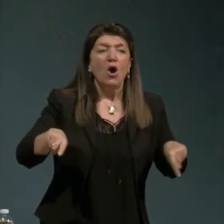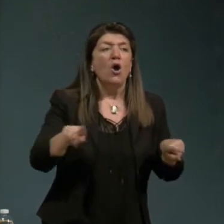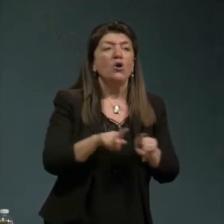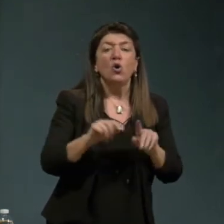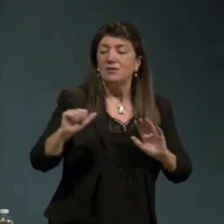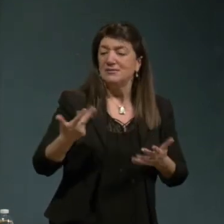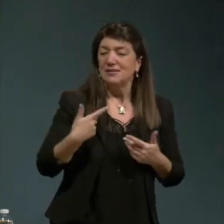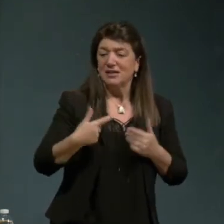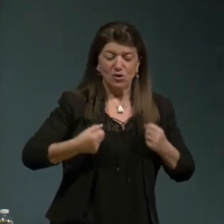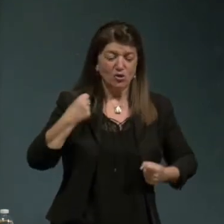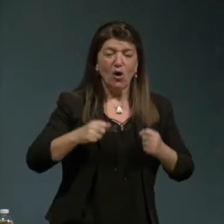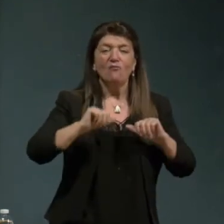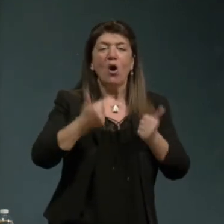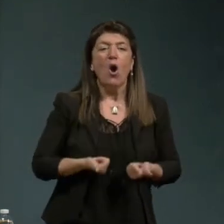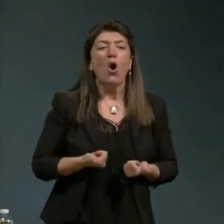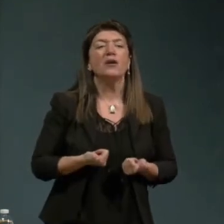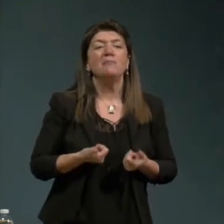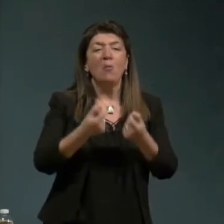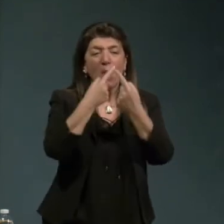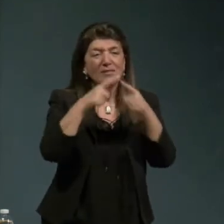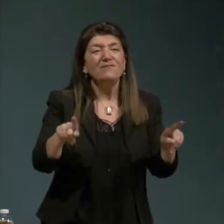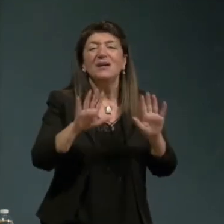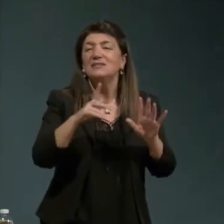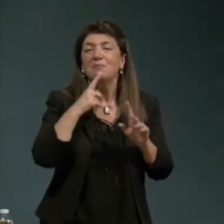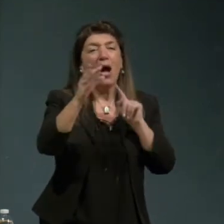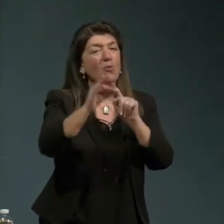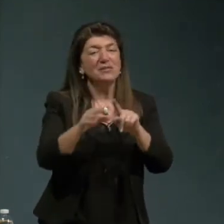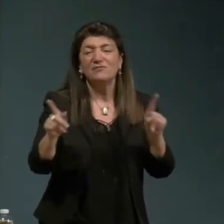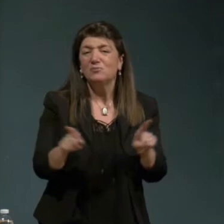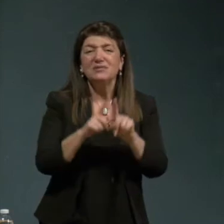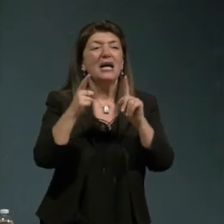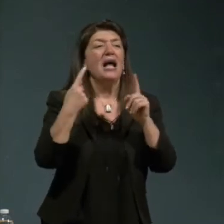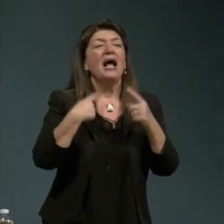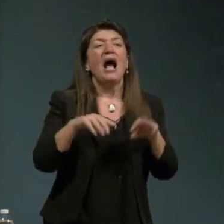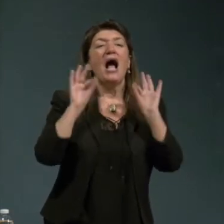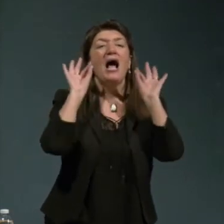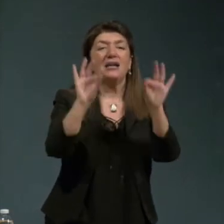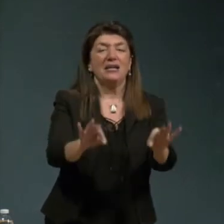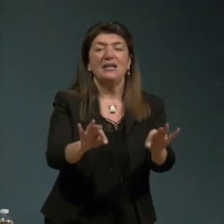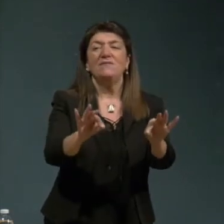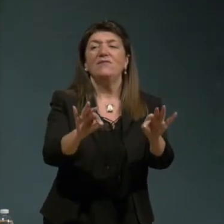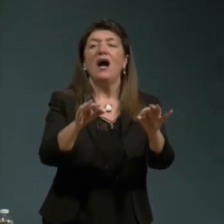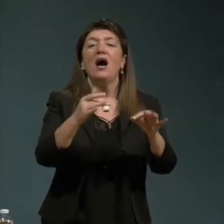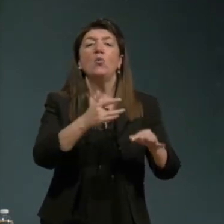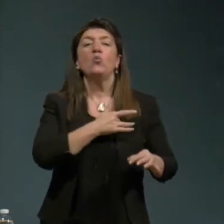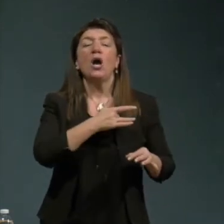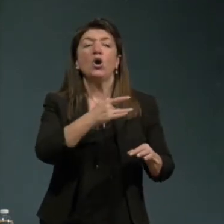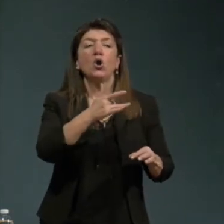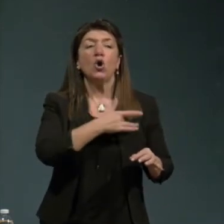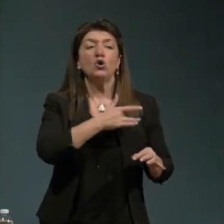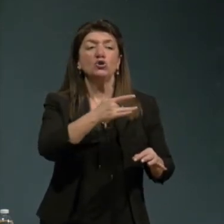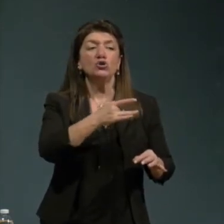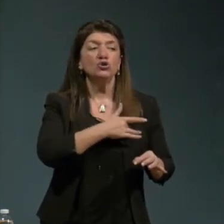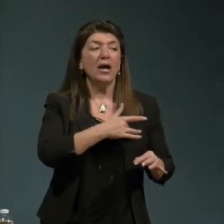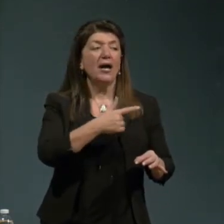forma tutta diversa ma lo stesso non è arrivato a una conscienza di un